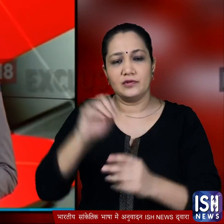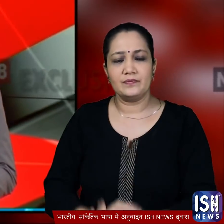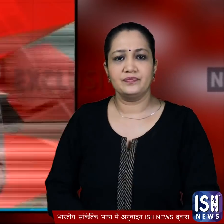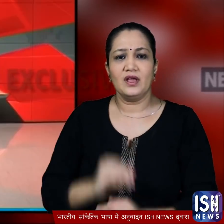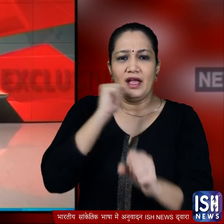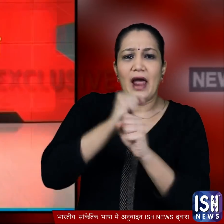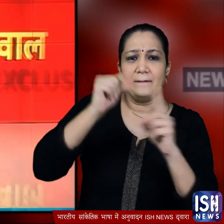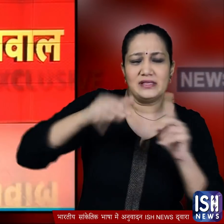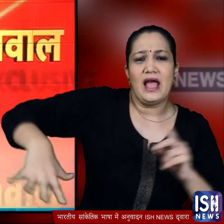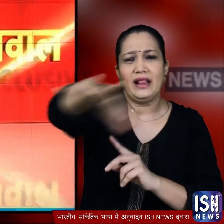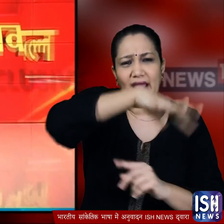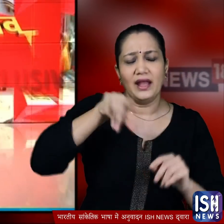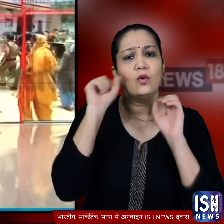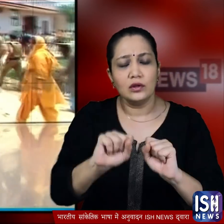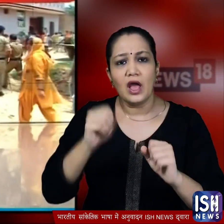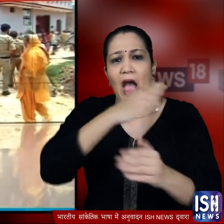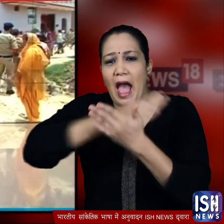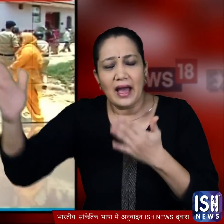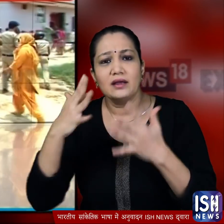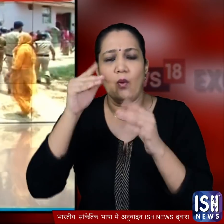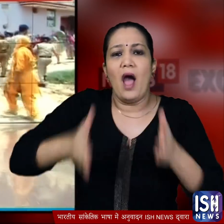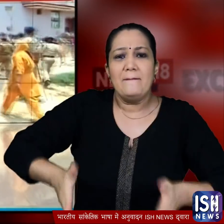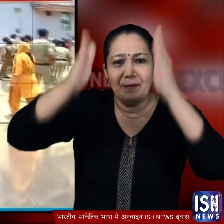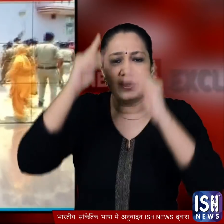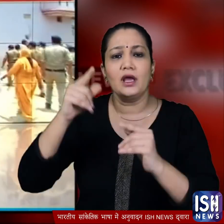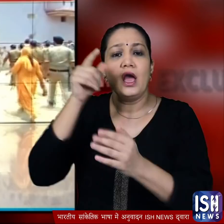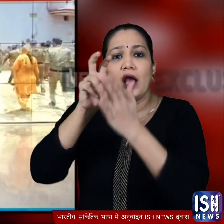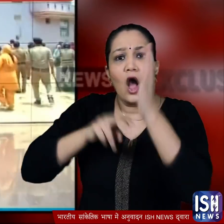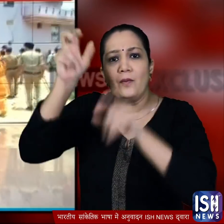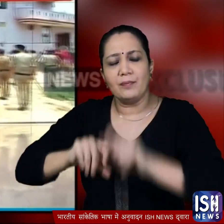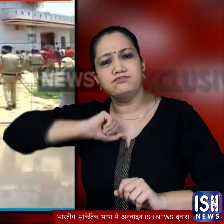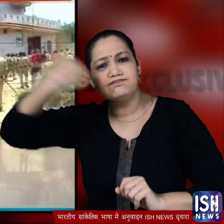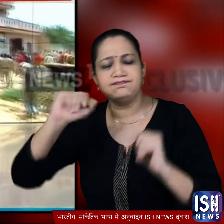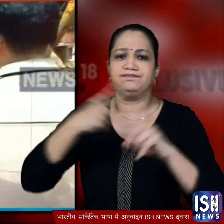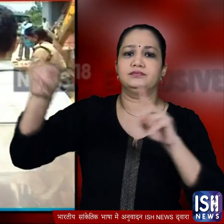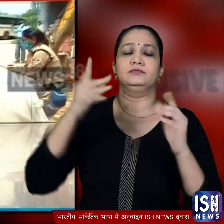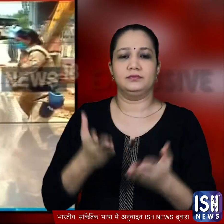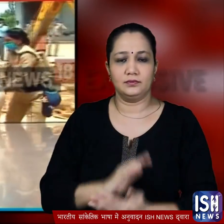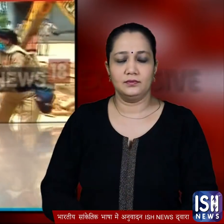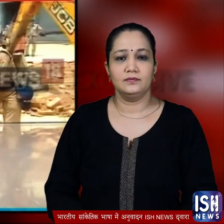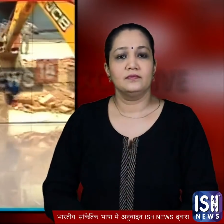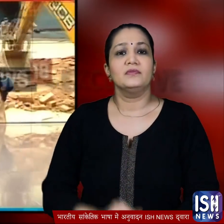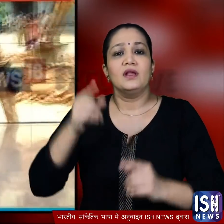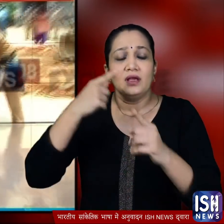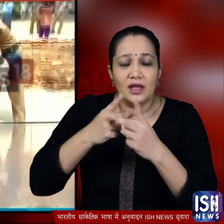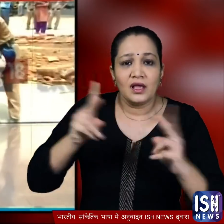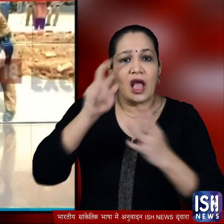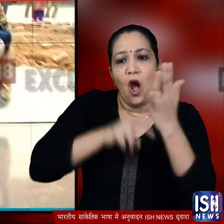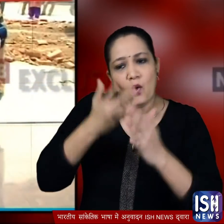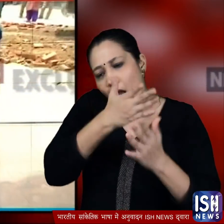वहां गराम प्रचायत की जमीन से खब्जा हटाने गई प्रशासन की टीम का गाउं के कुछ लोगों ने विरोध किया पताया गया कि उन लोगों को जमीन खाली करने